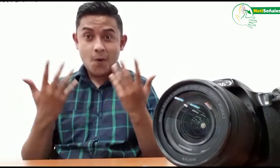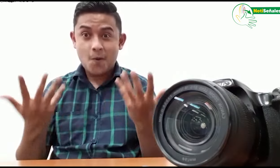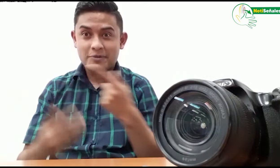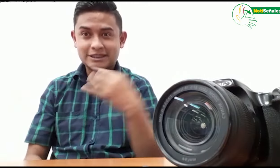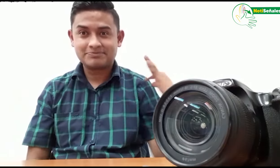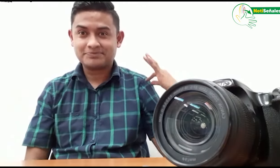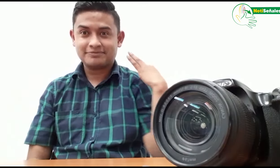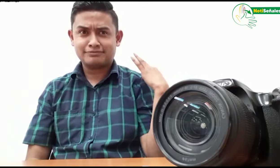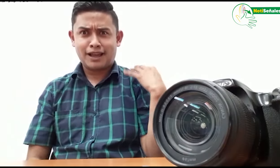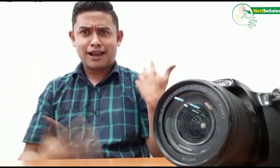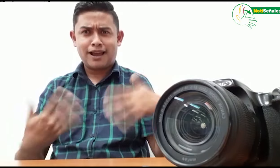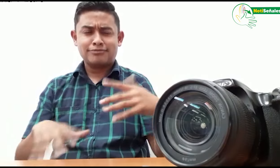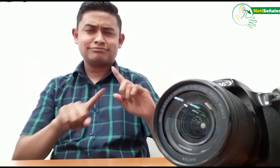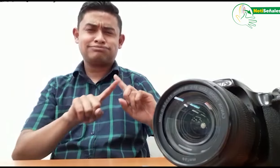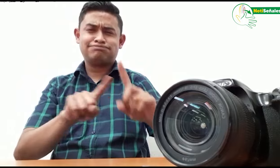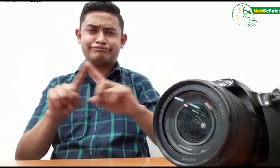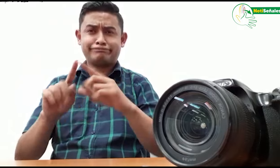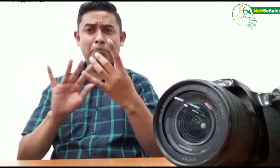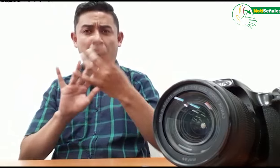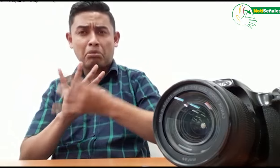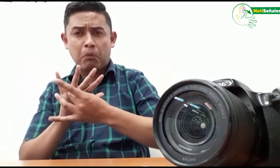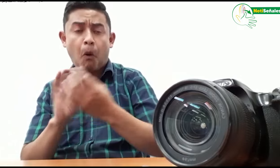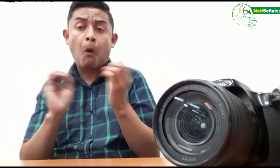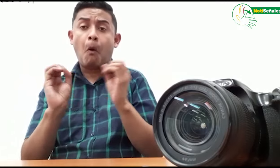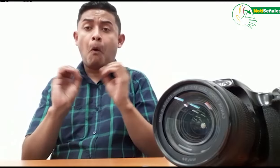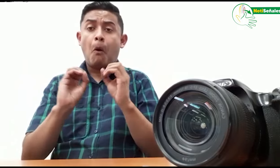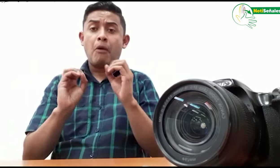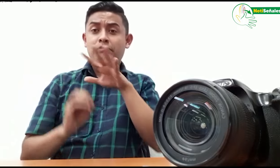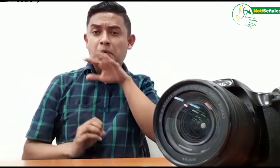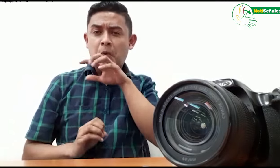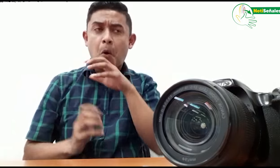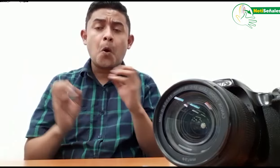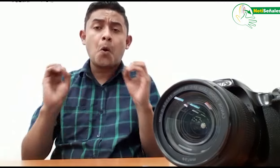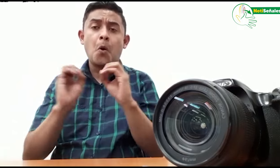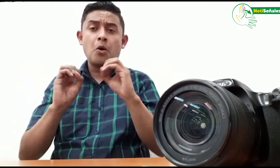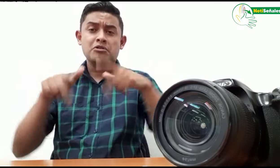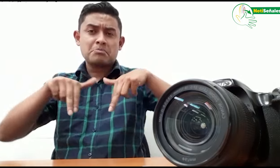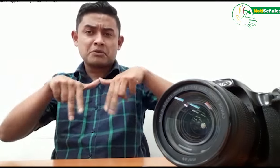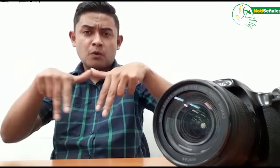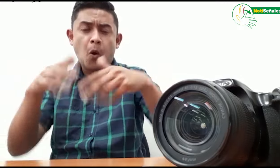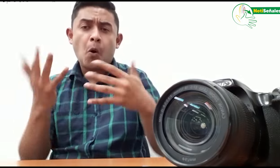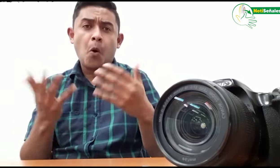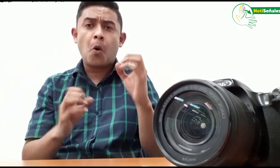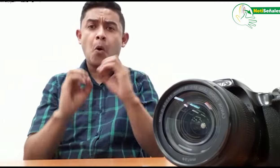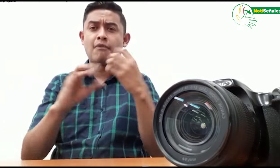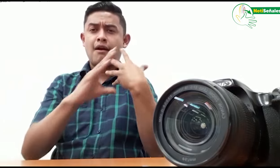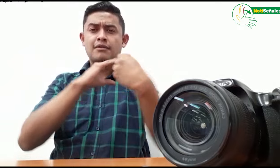Si ven, con diversidad de modelos, también para matrimonios, para mascotas, para parejas,